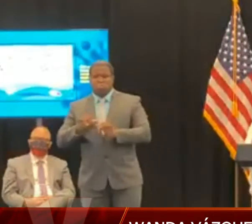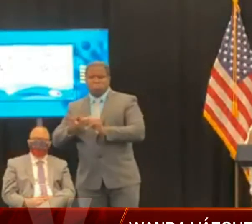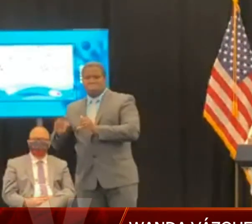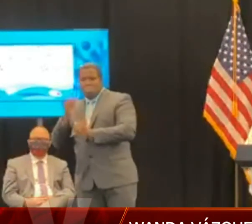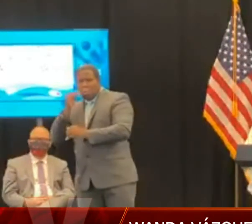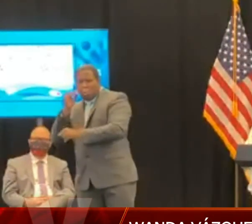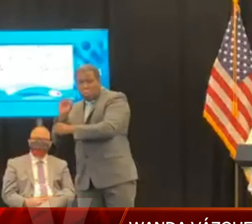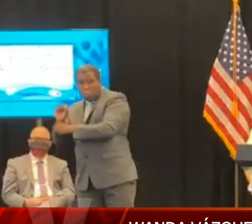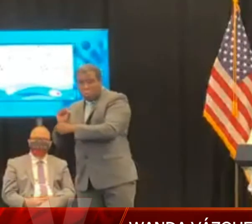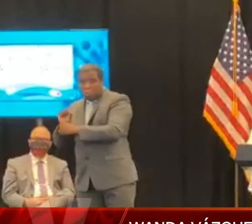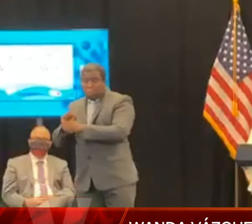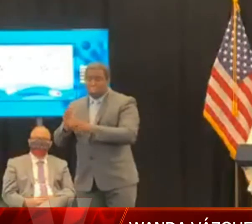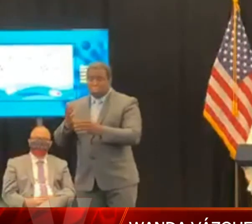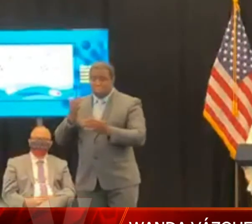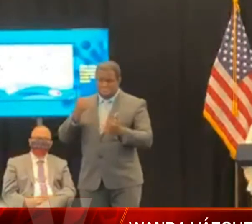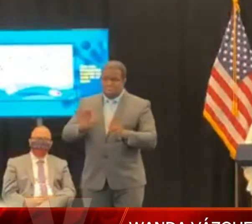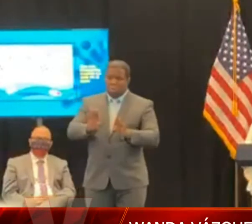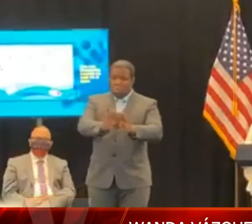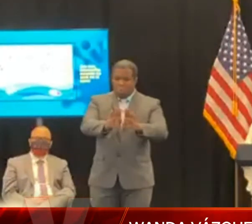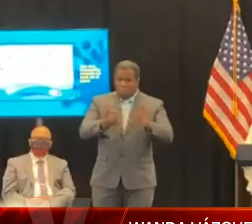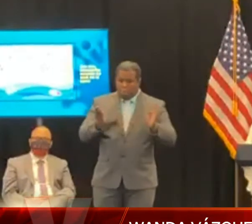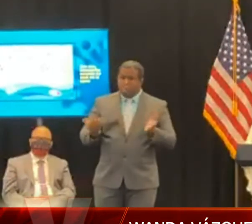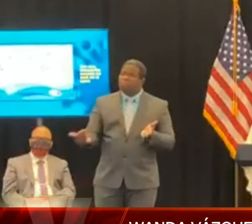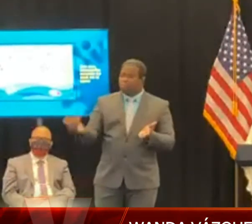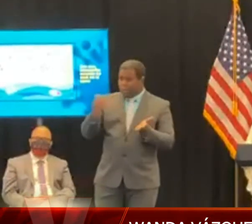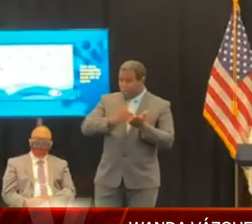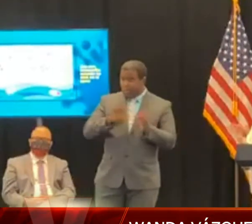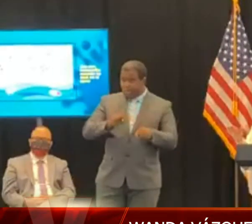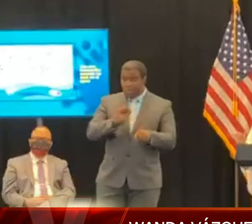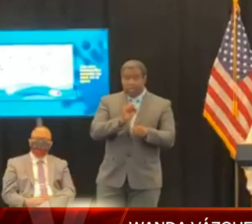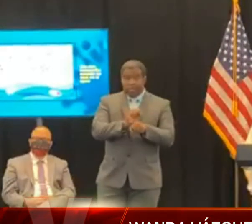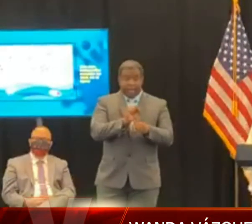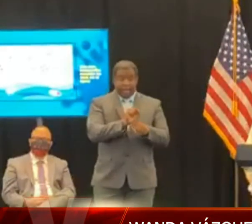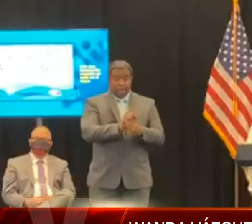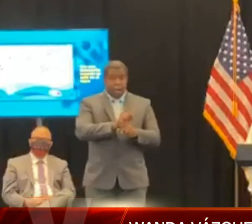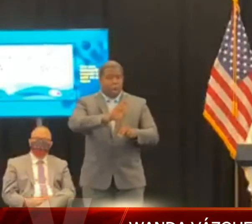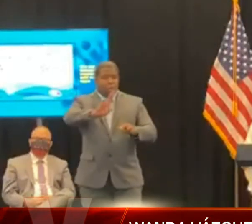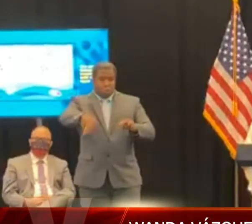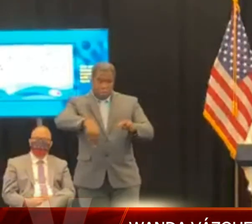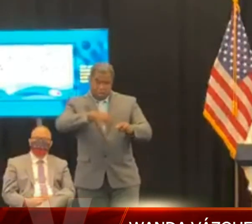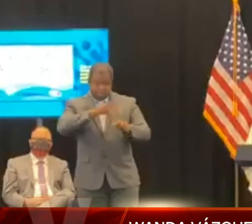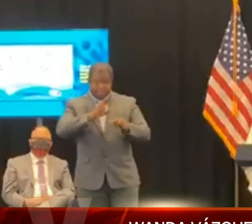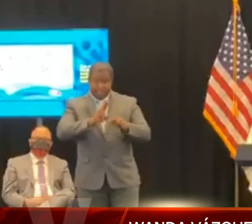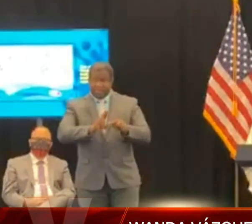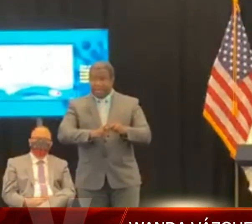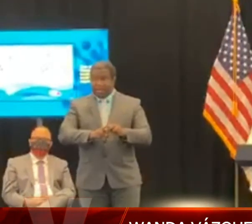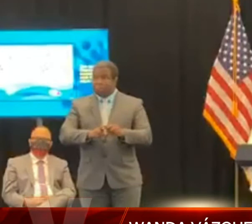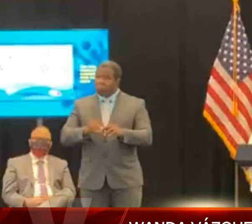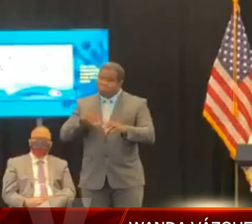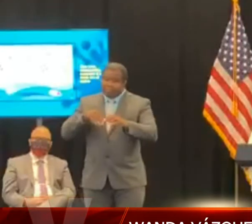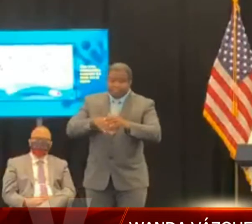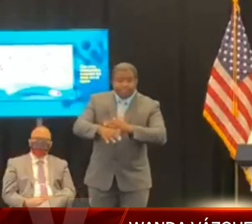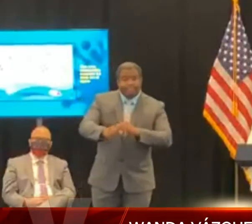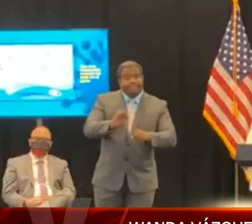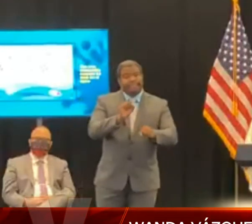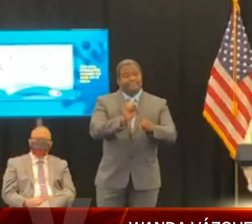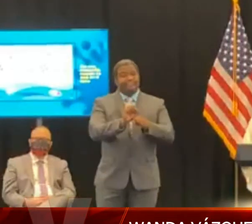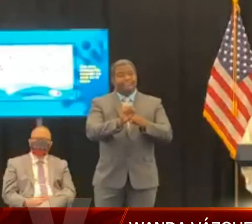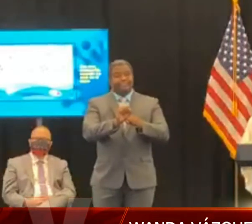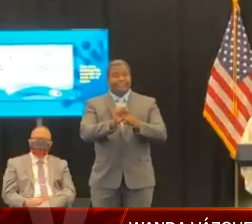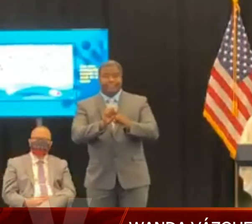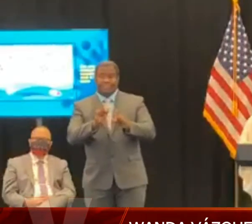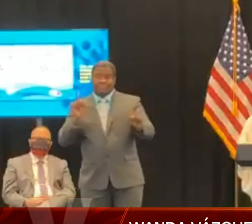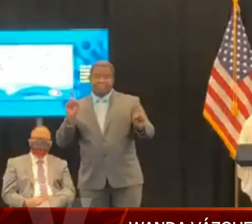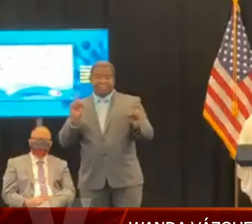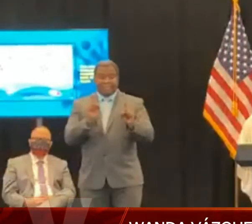reanudando las labores en aquellos lugares en que se hayan mantenido remoto. Debemos tener en mente y no olvidar que hay